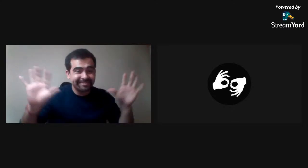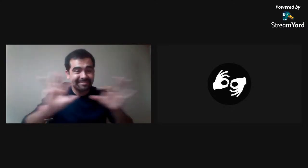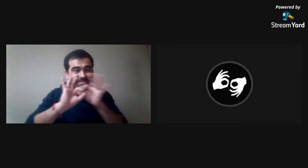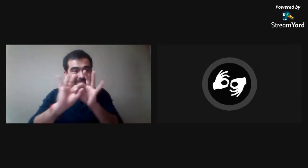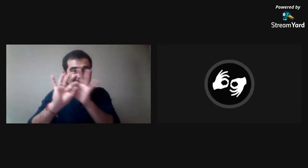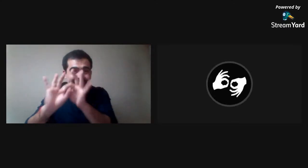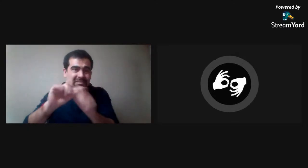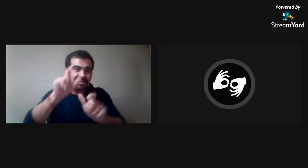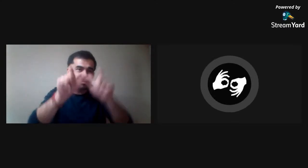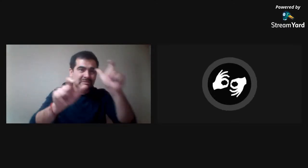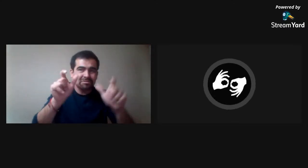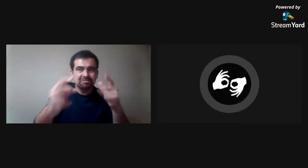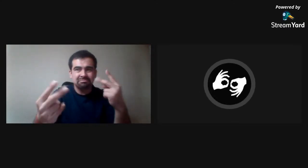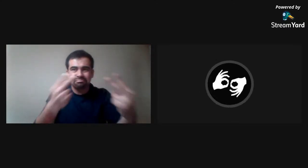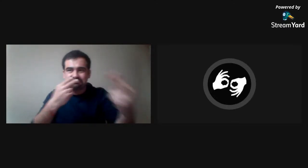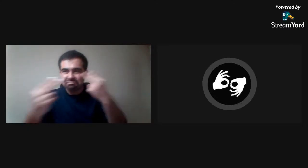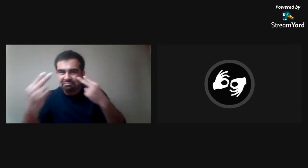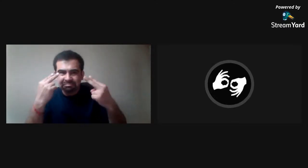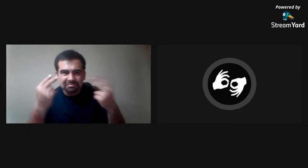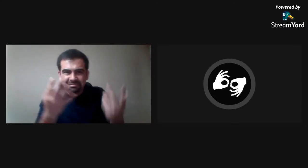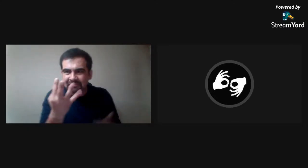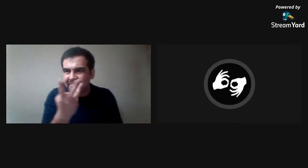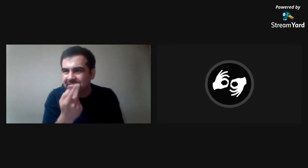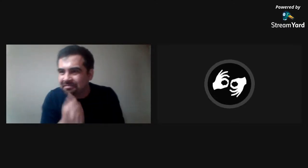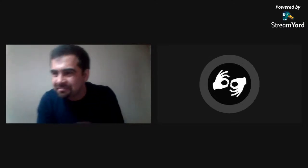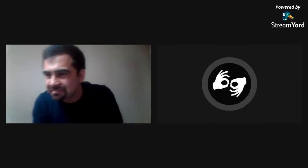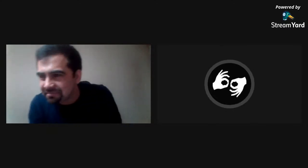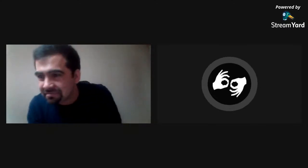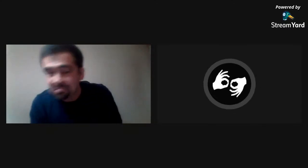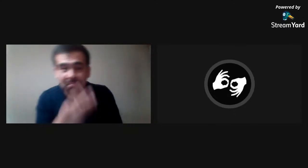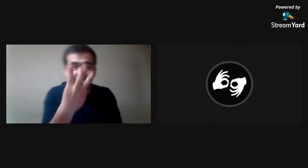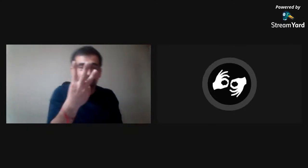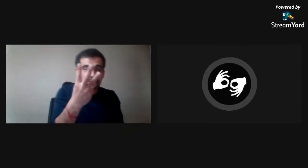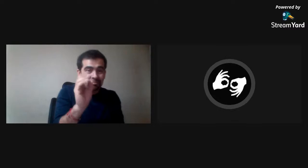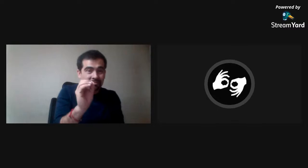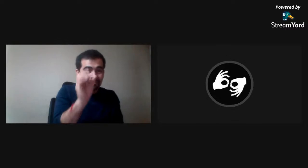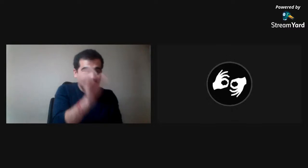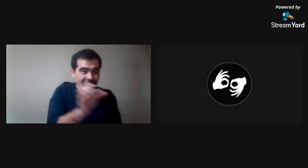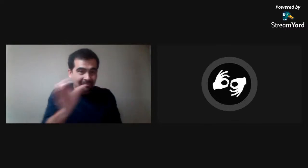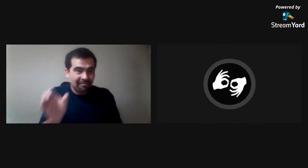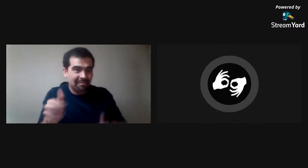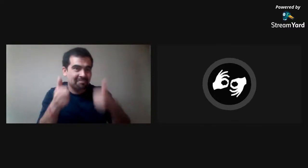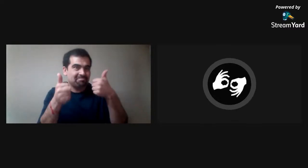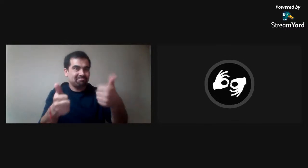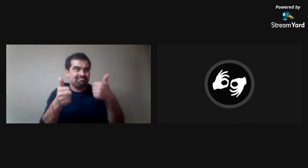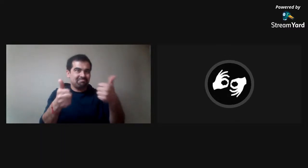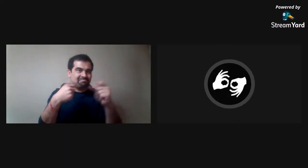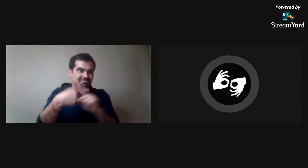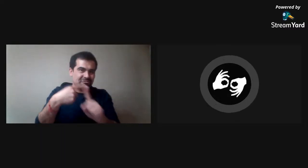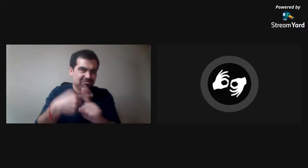Bueno, ¿les quedó claro? Muchas gracias a todas las personas que se conectaron y nos están viendo. Tenemos más o menos